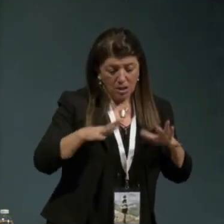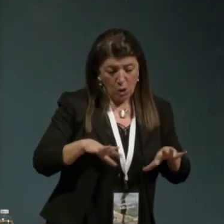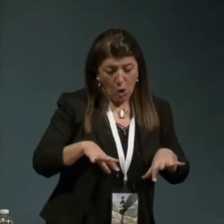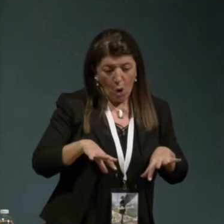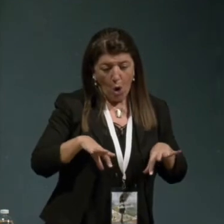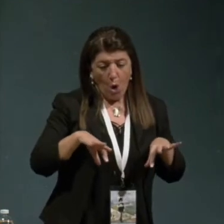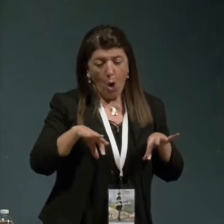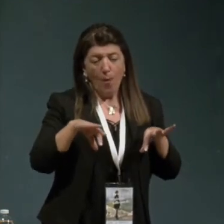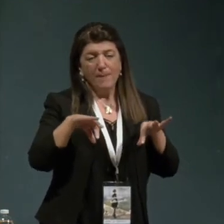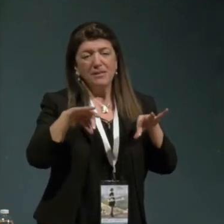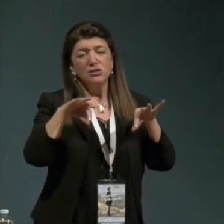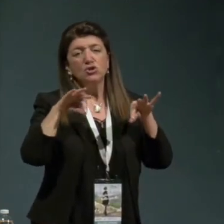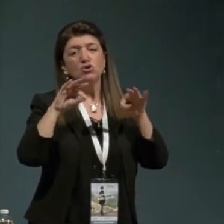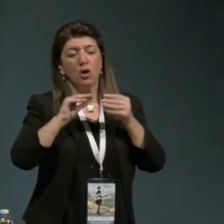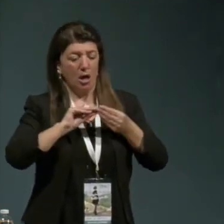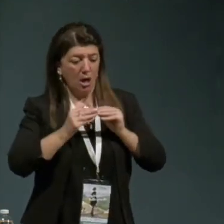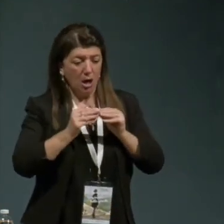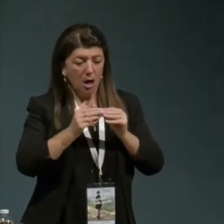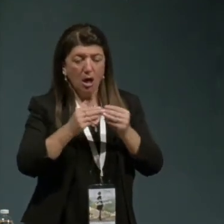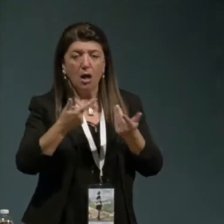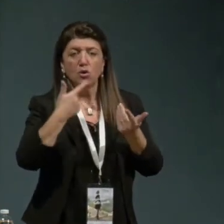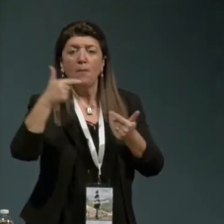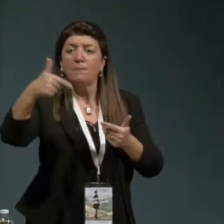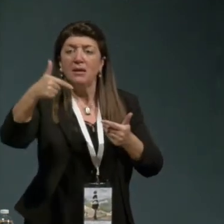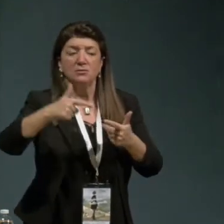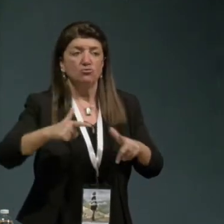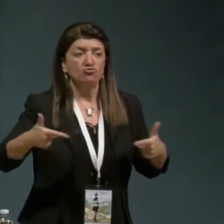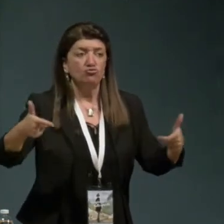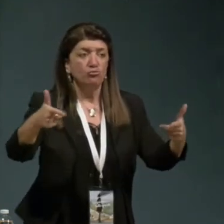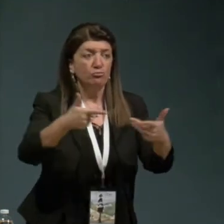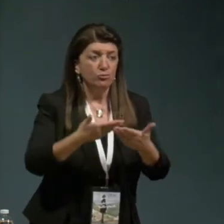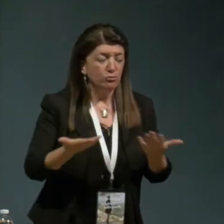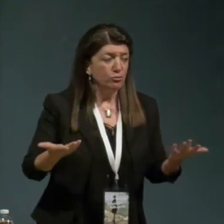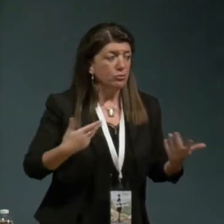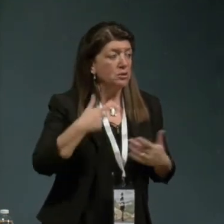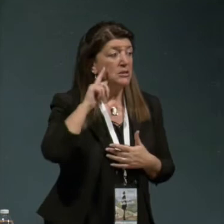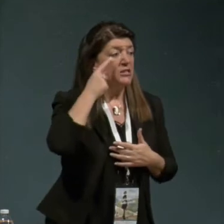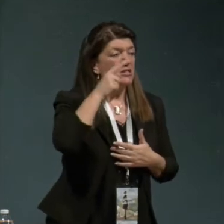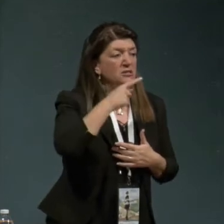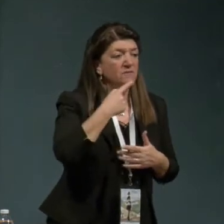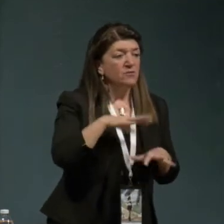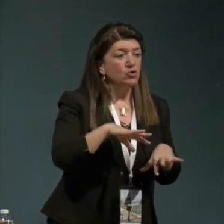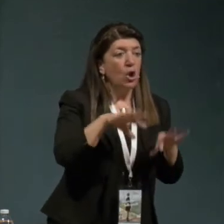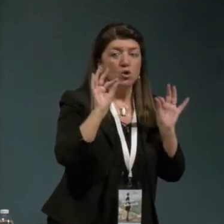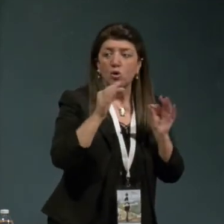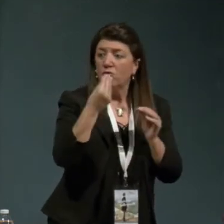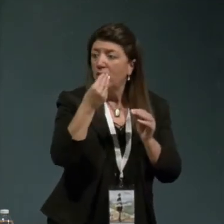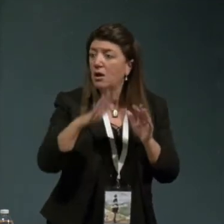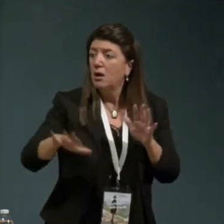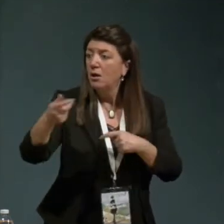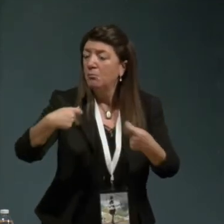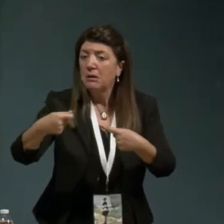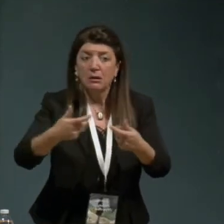fare paura non c'è più benzina è difficile di trovare le cose al mercato